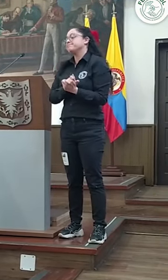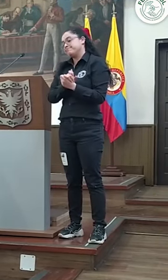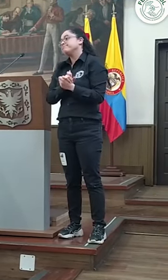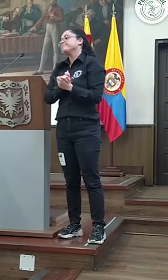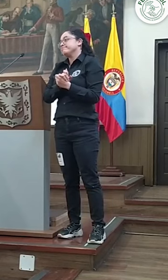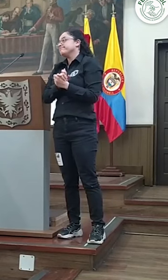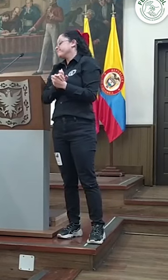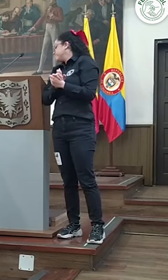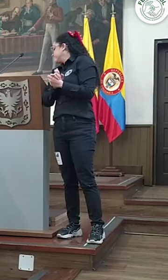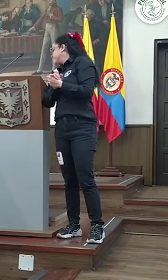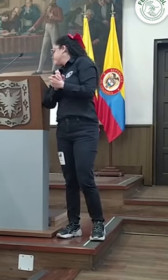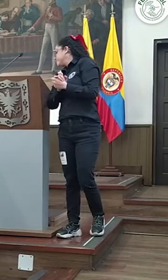condiciones para todos.